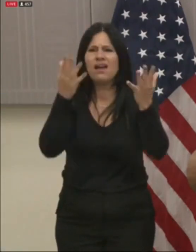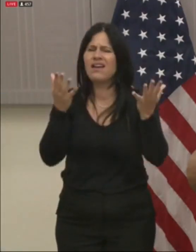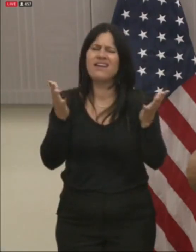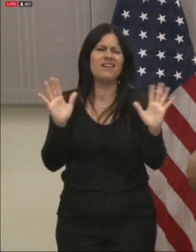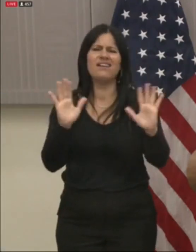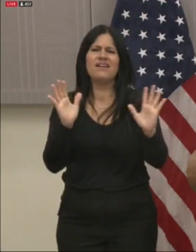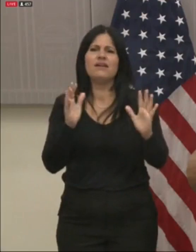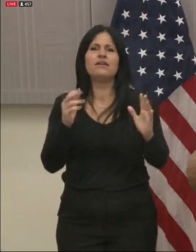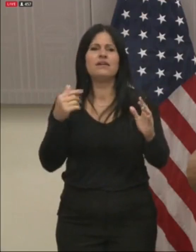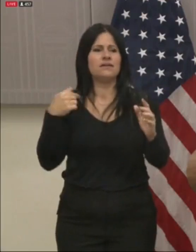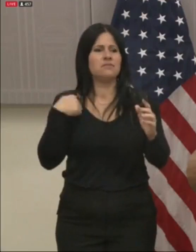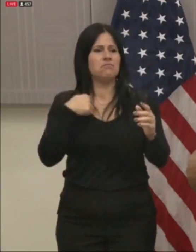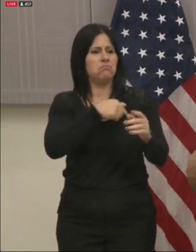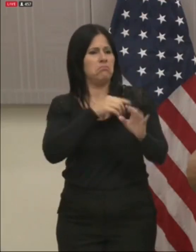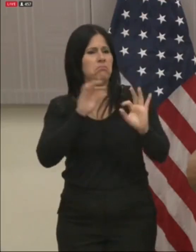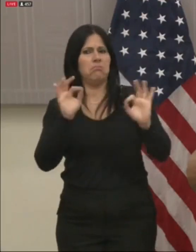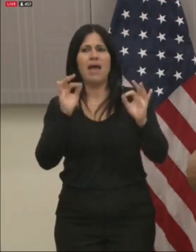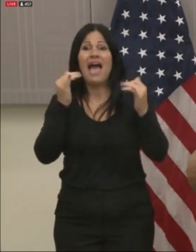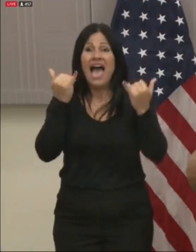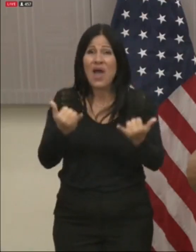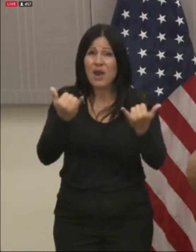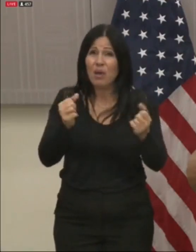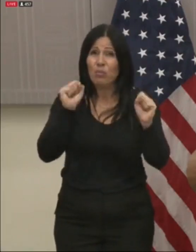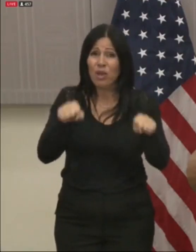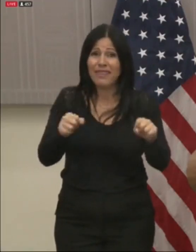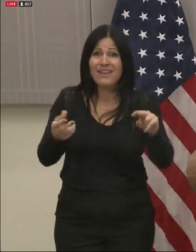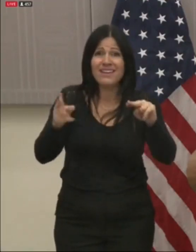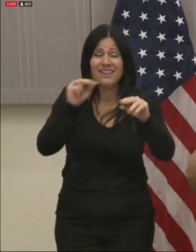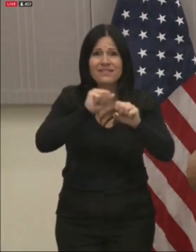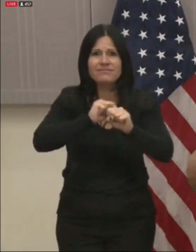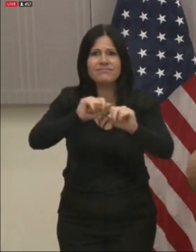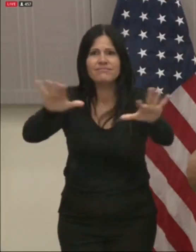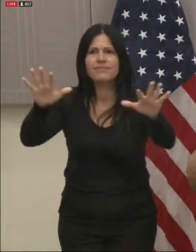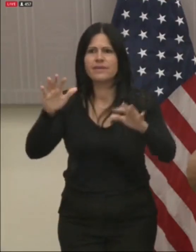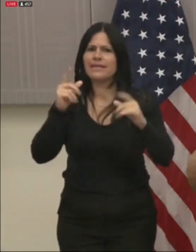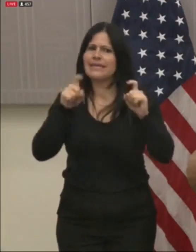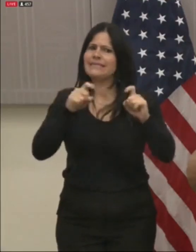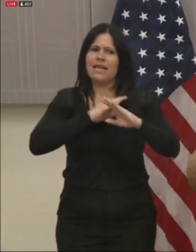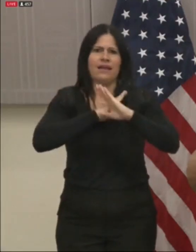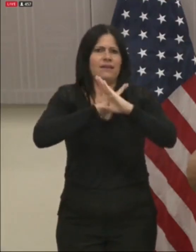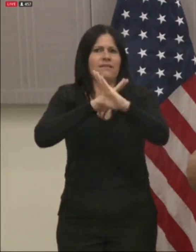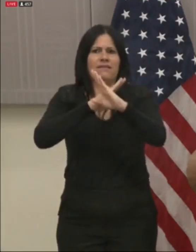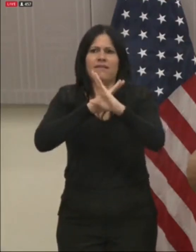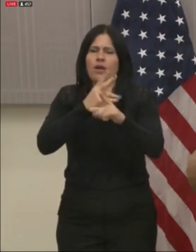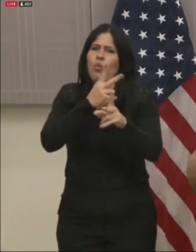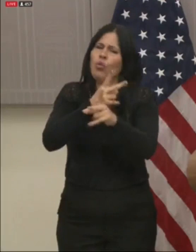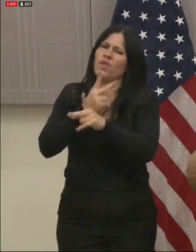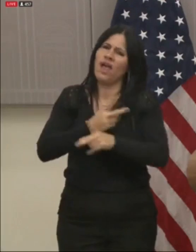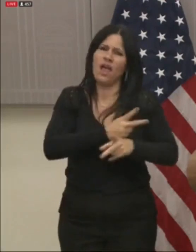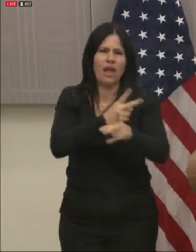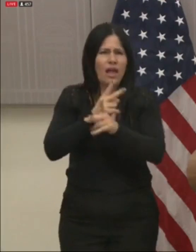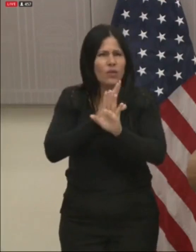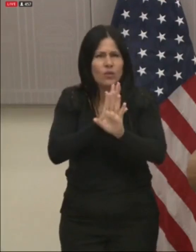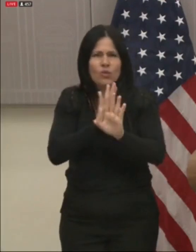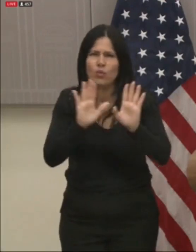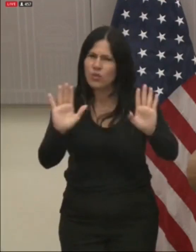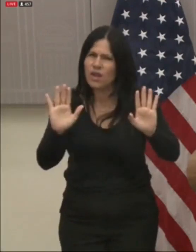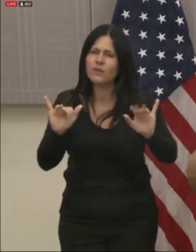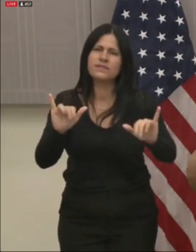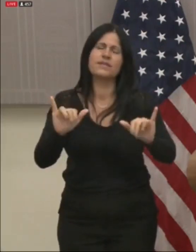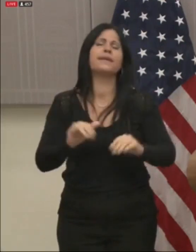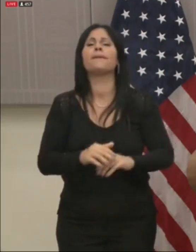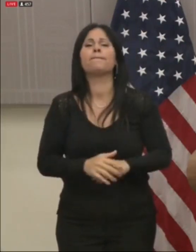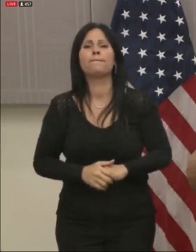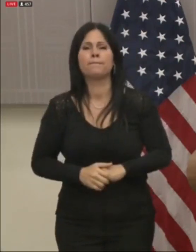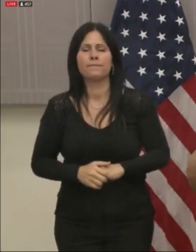tenemos que tomar todas las precauciones para no convertirnos en potenciales portadores. Por eso,